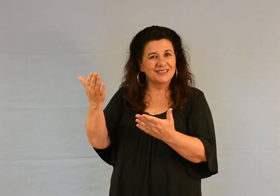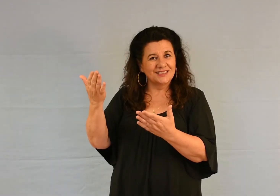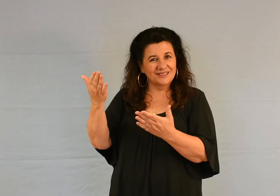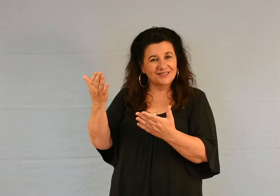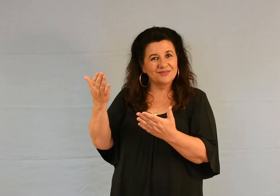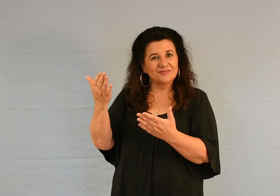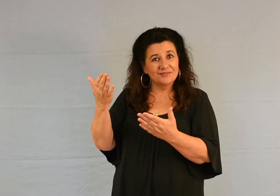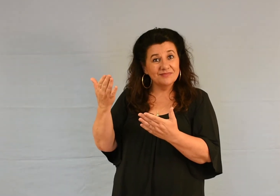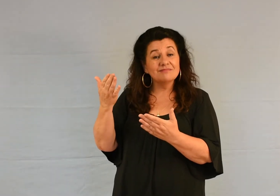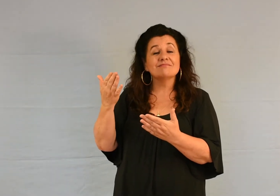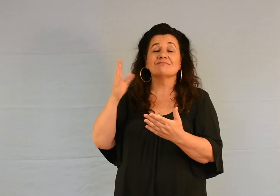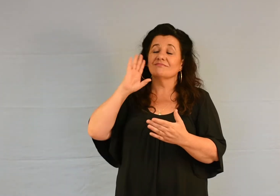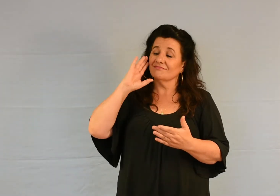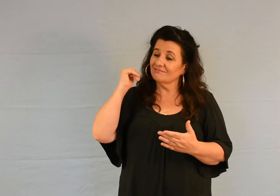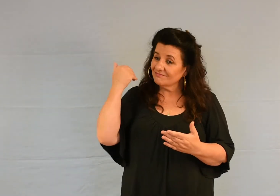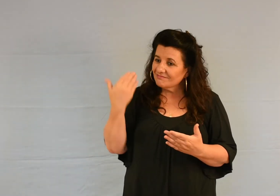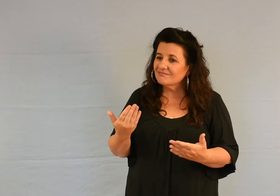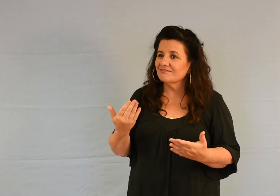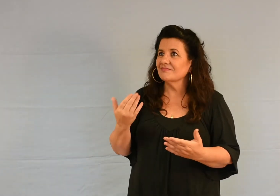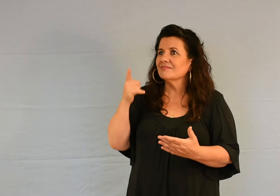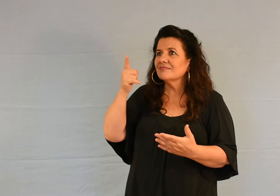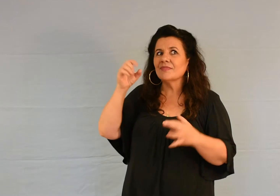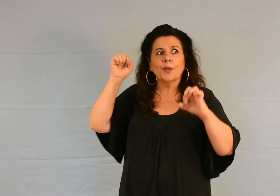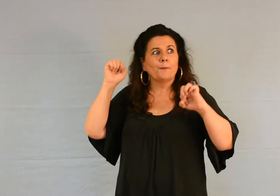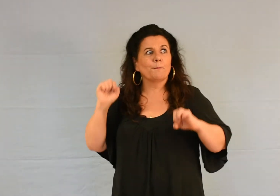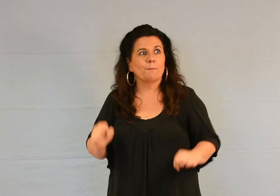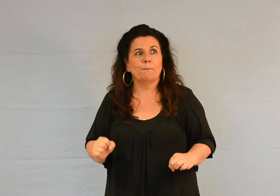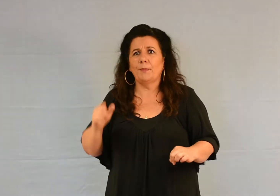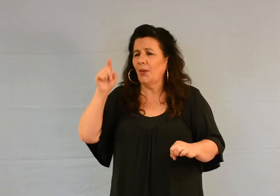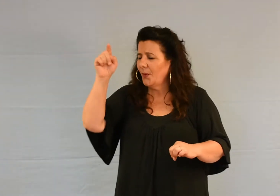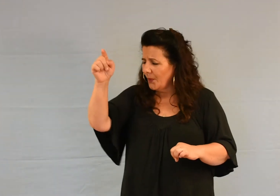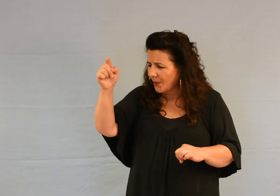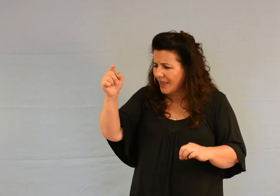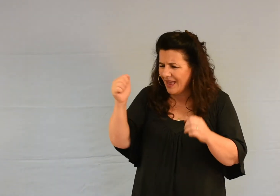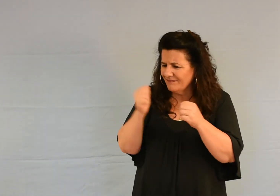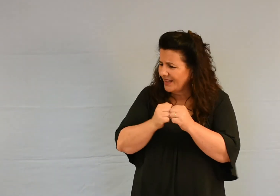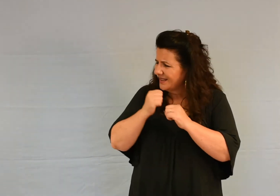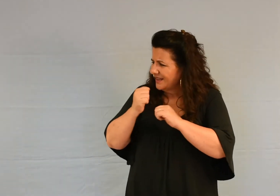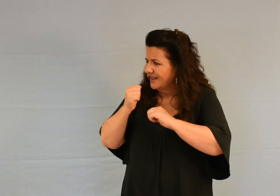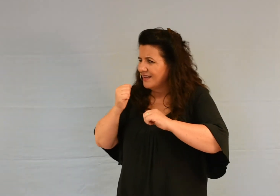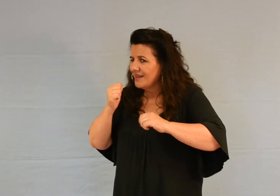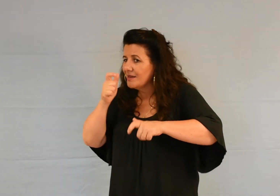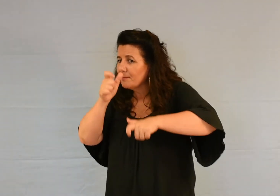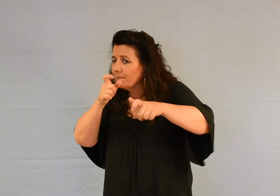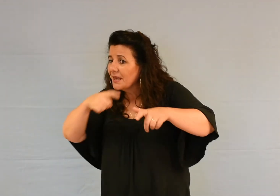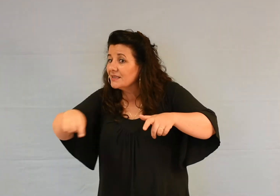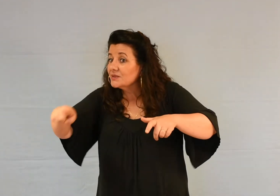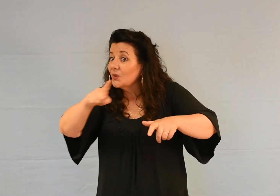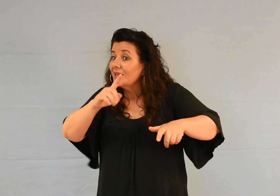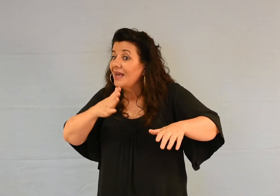C'est pourquoi il est capable de sauver d'une manière définitive ceux qui, par lui, s'avancent